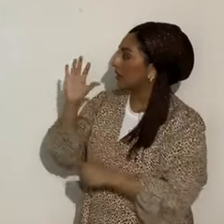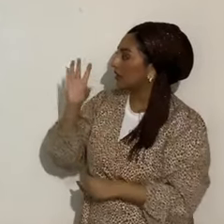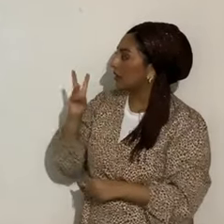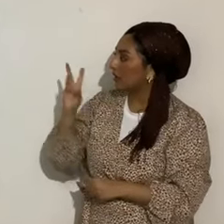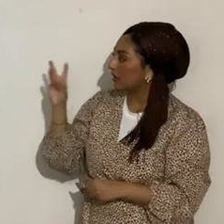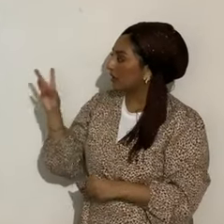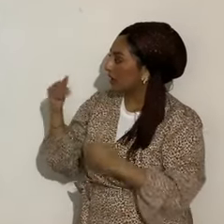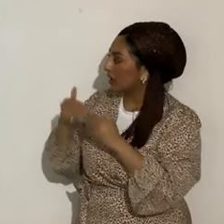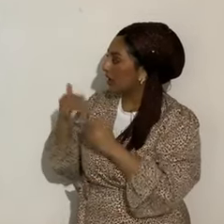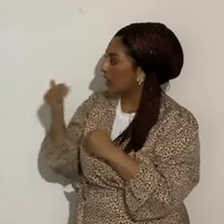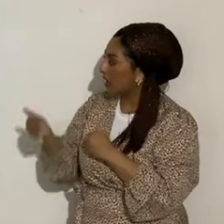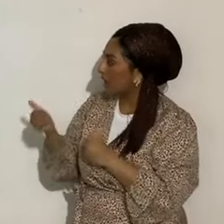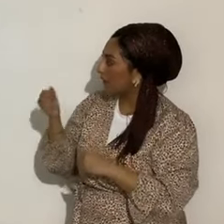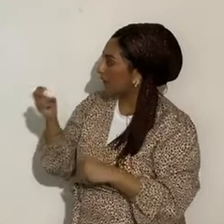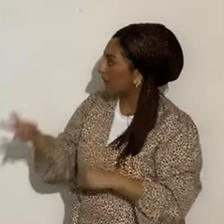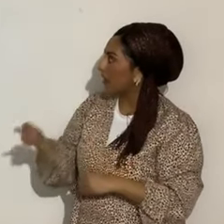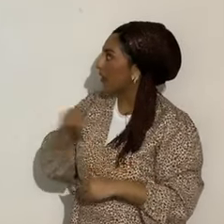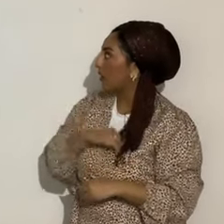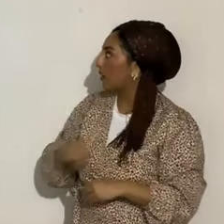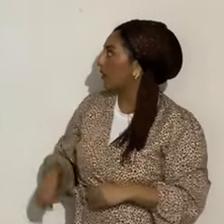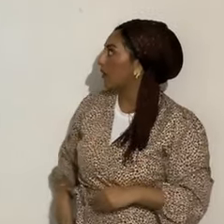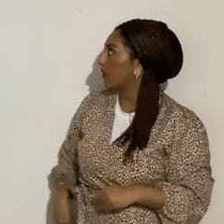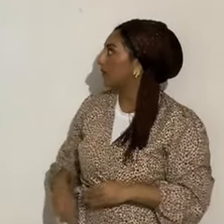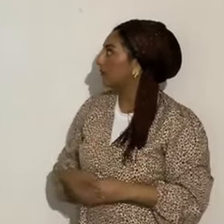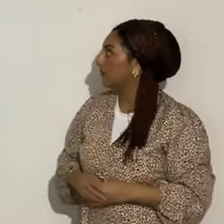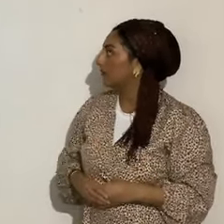de Yahshua Mashiach. El cometa Halley.